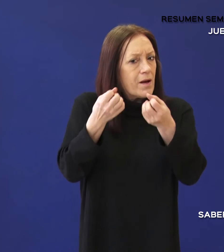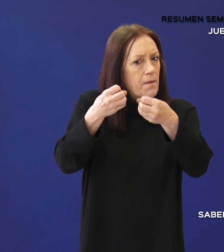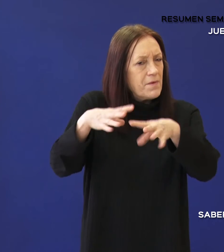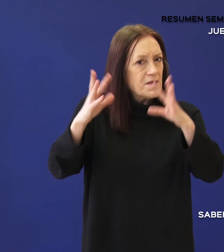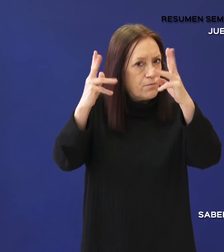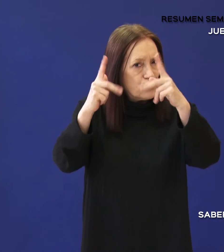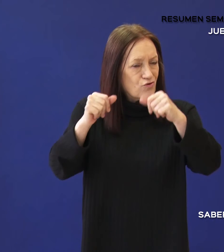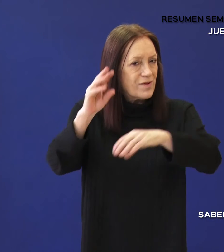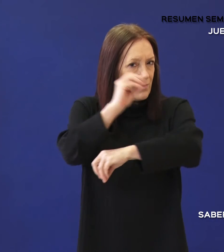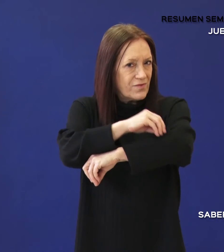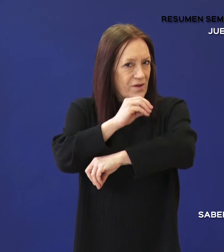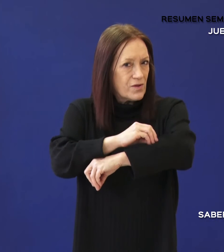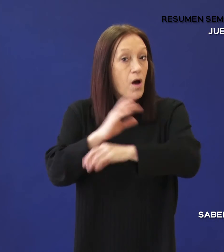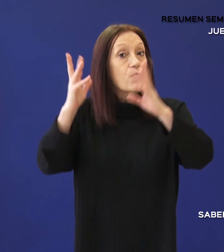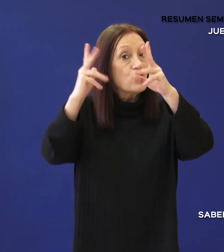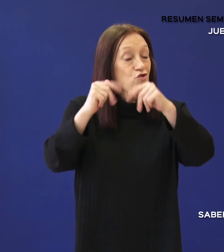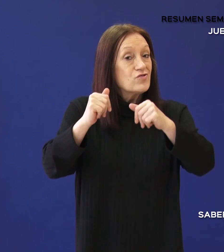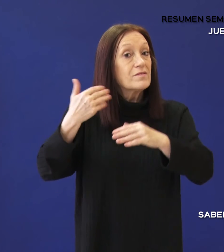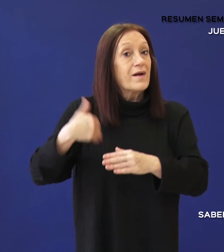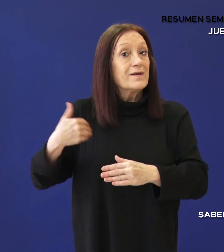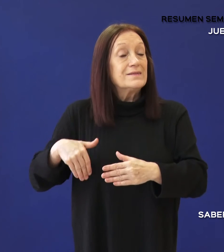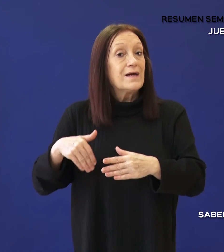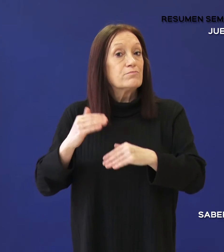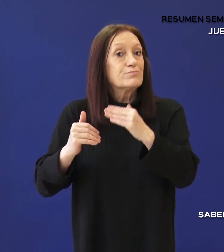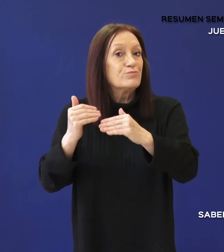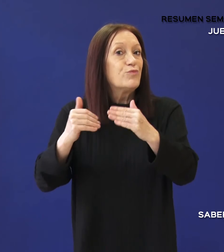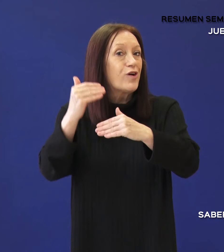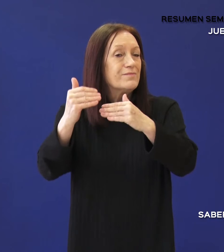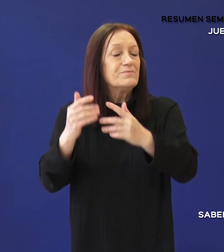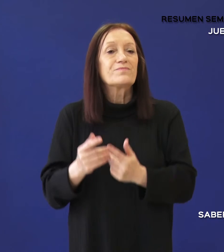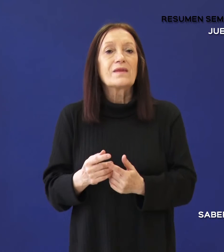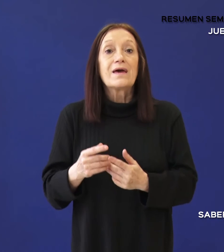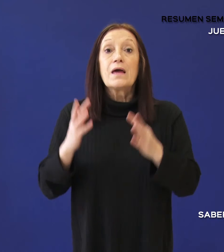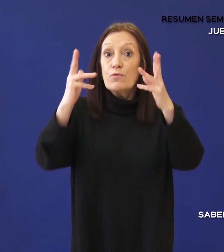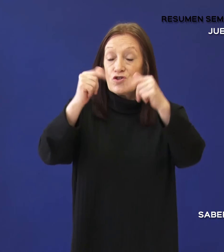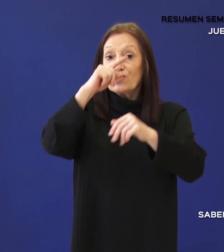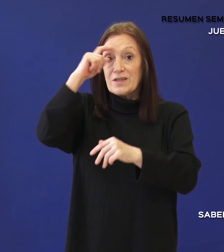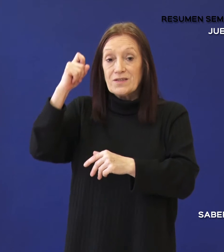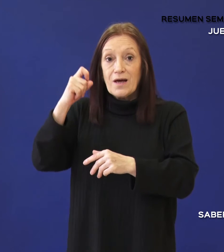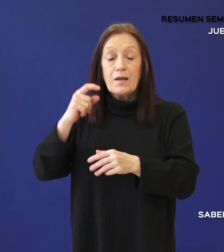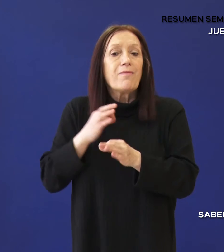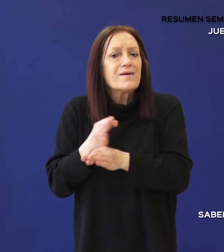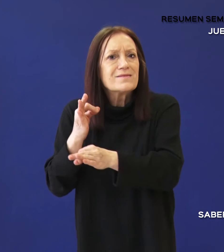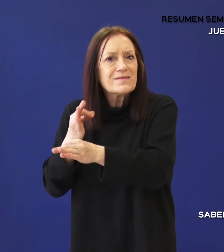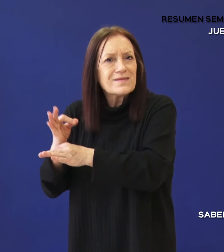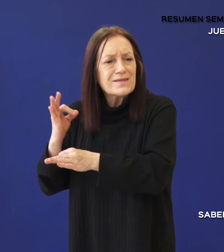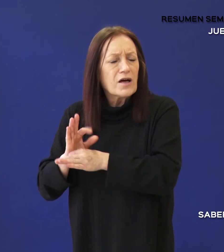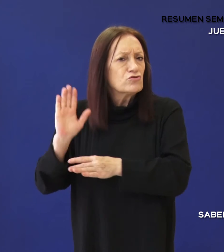El plan nacional, que brindará información en materia de programación,